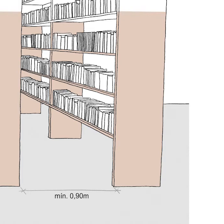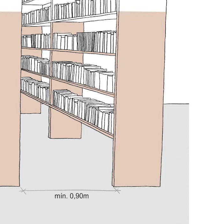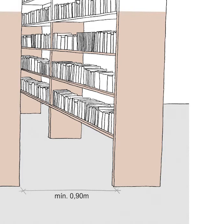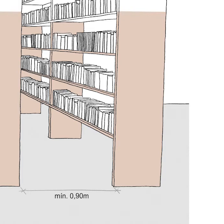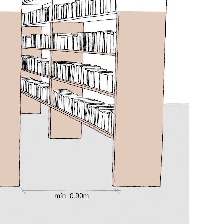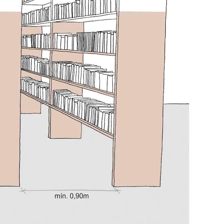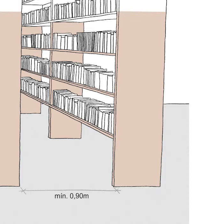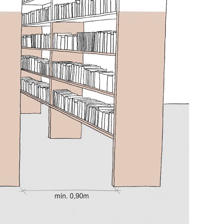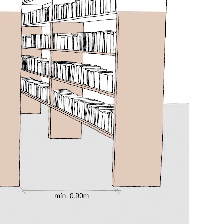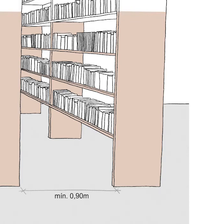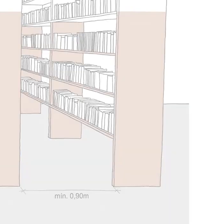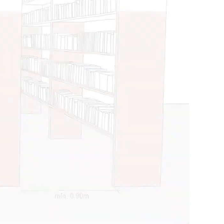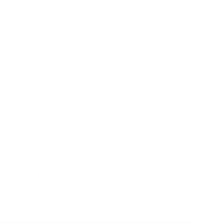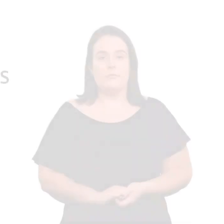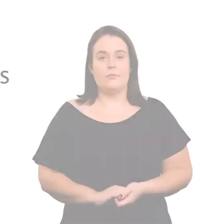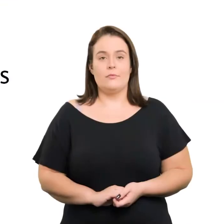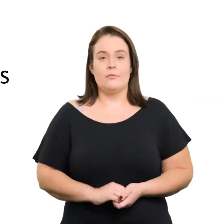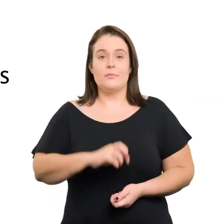90 centímetros